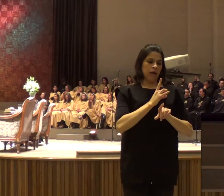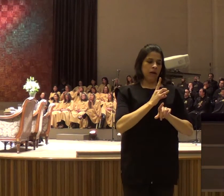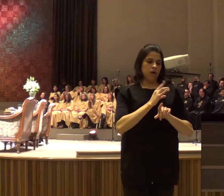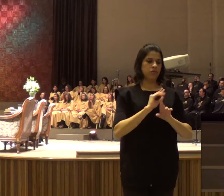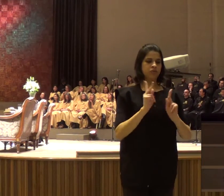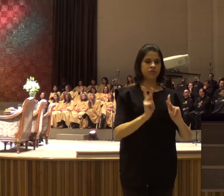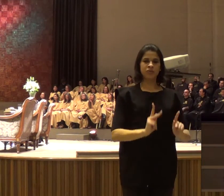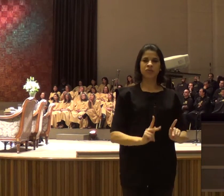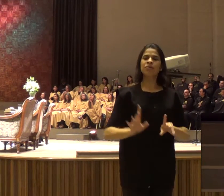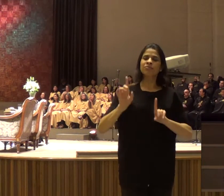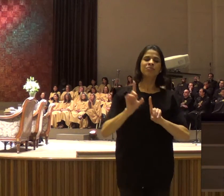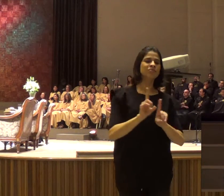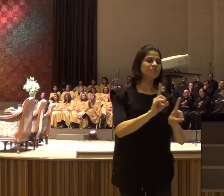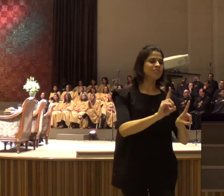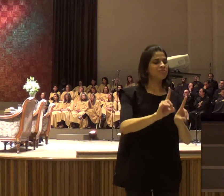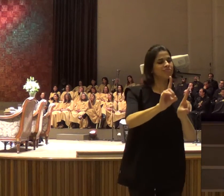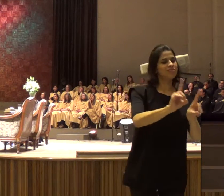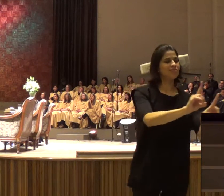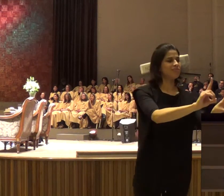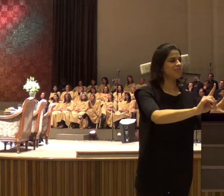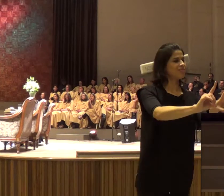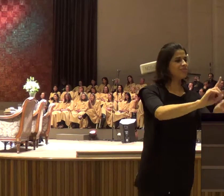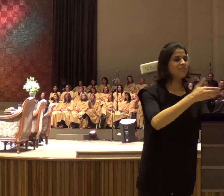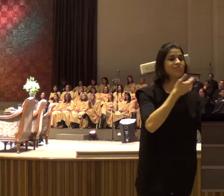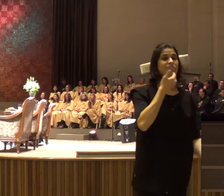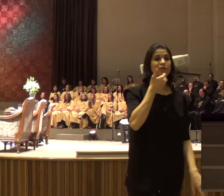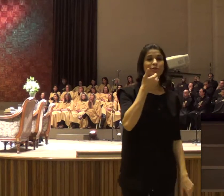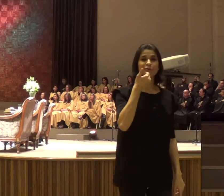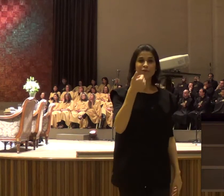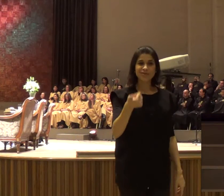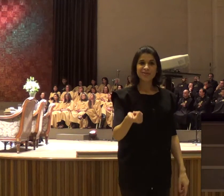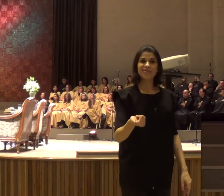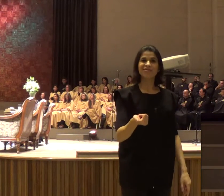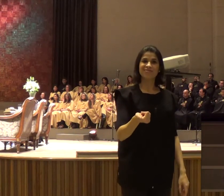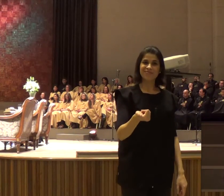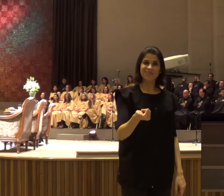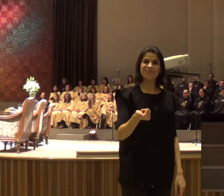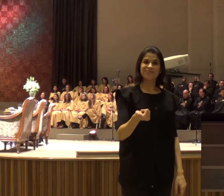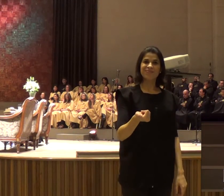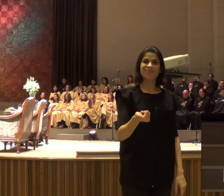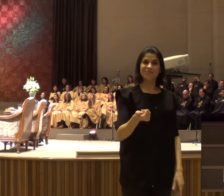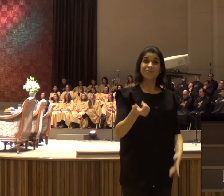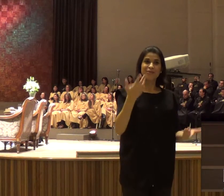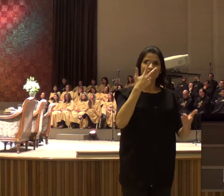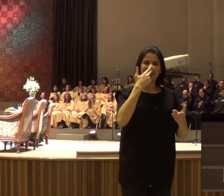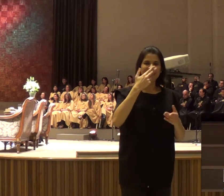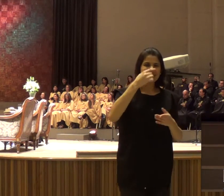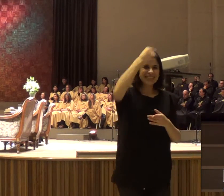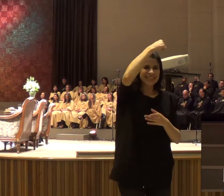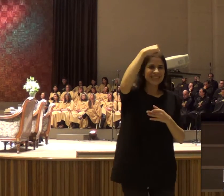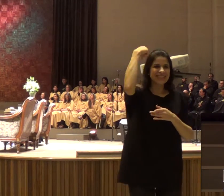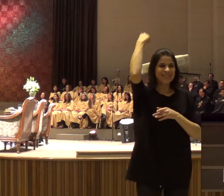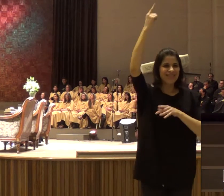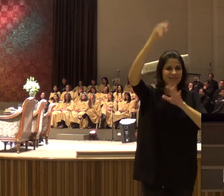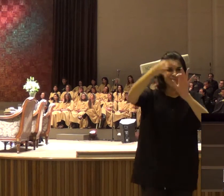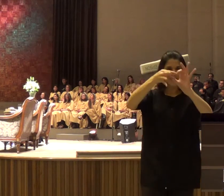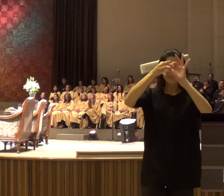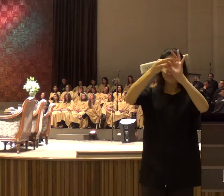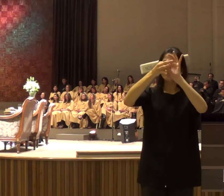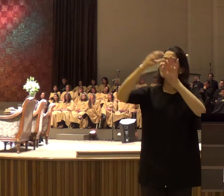minha mão, e eu vou te guiar, e olha, nessa, santa parceria, você vai aprender, a discernir, a minha